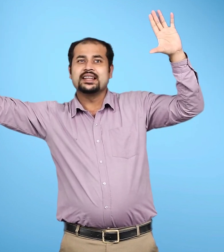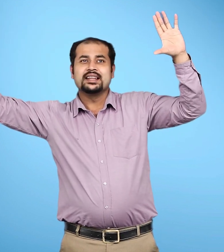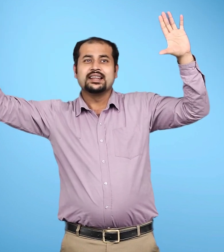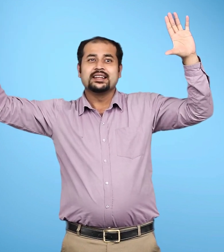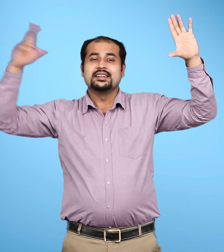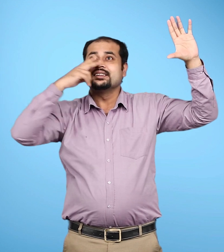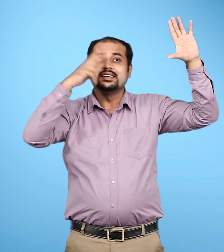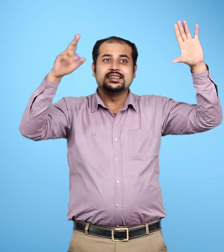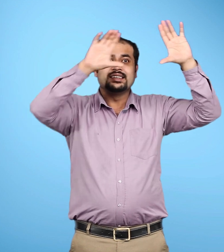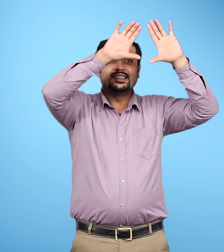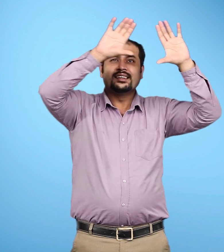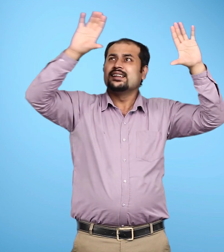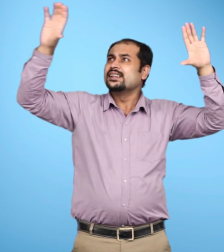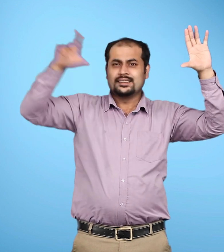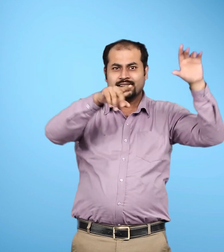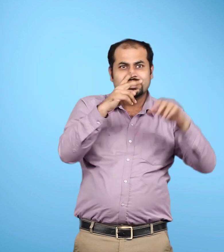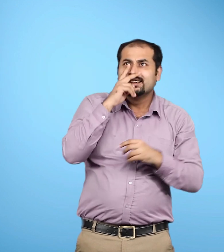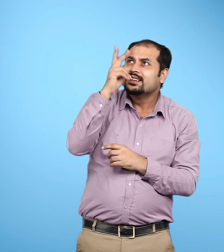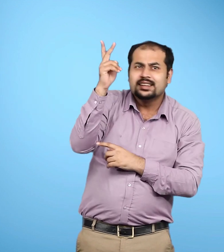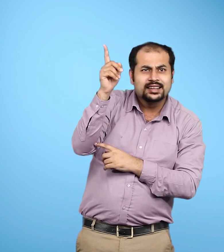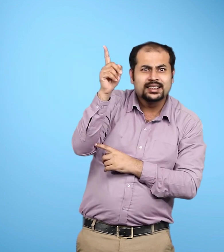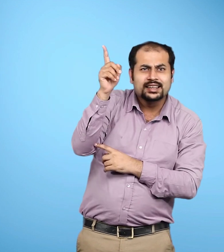पट्टी की तरह एक चमकदार रास्ते को देखा है